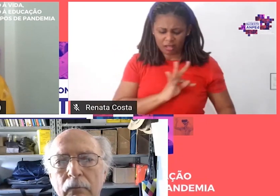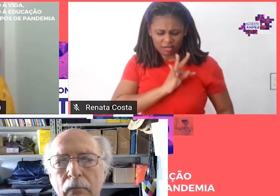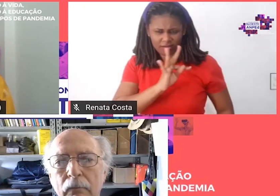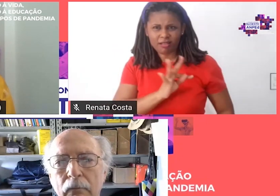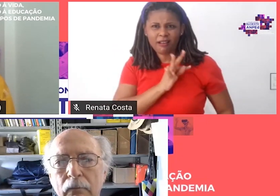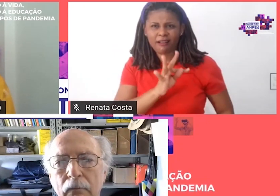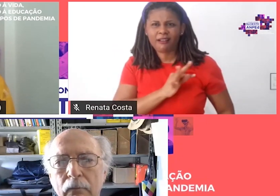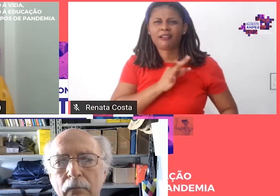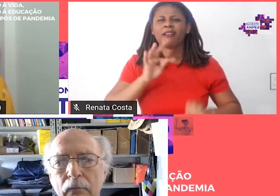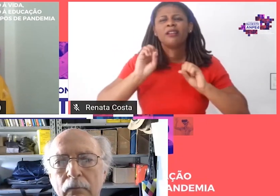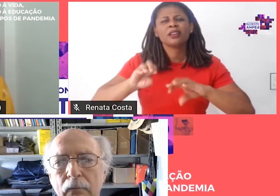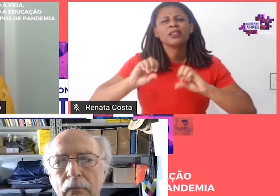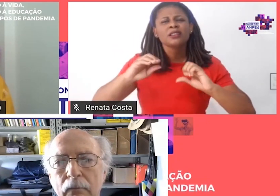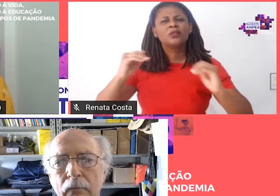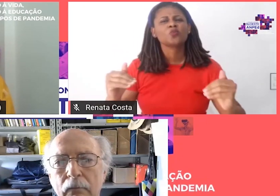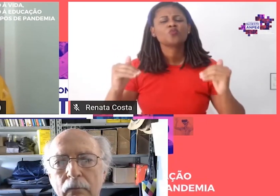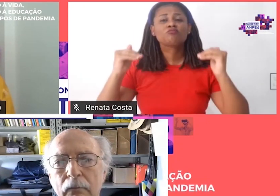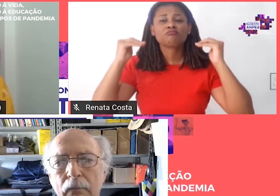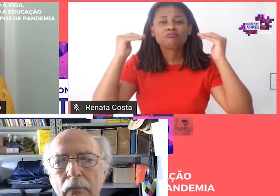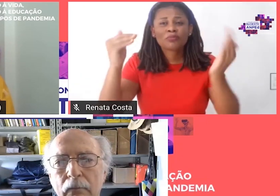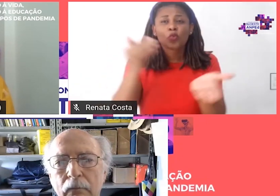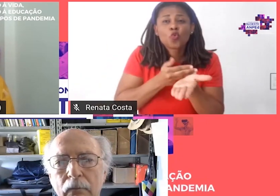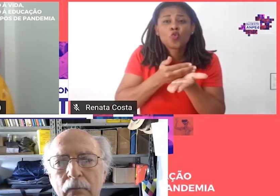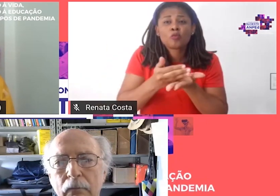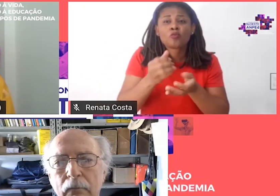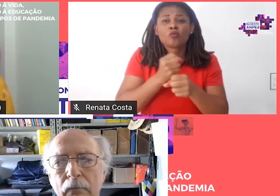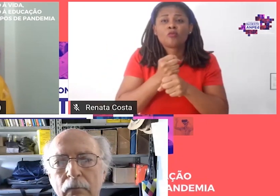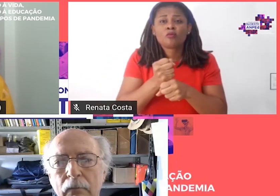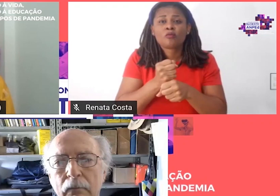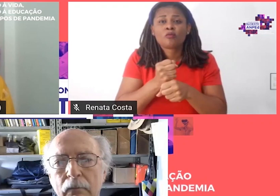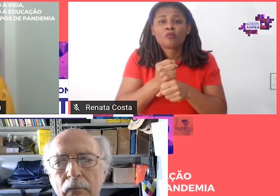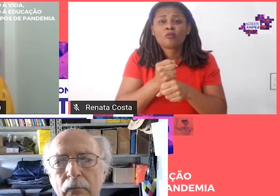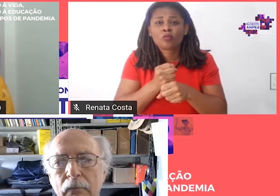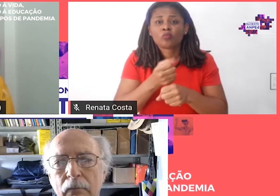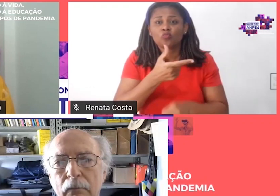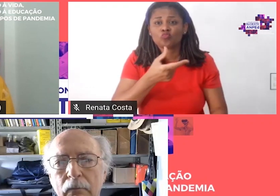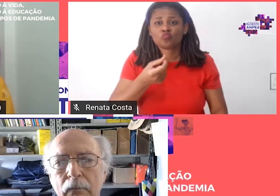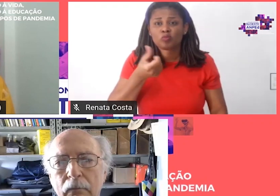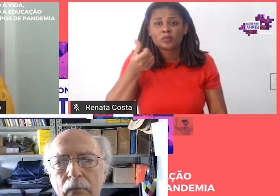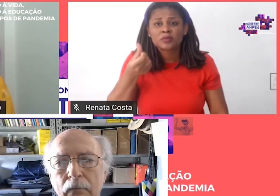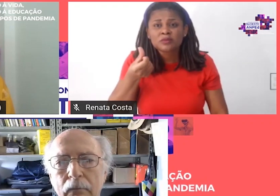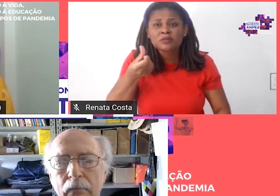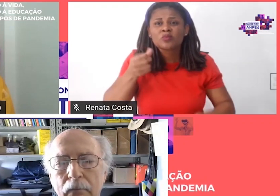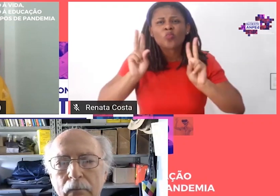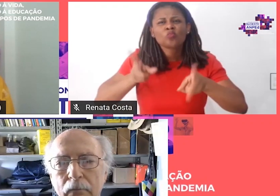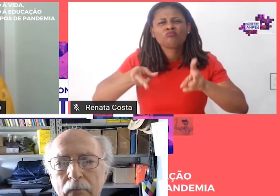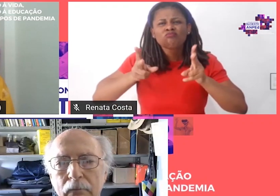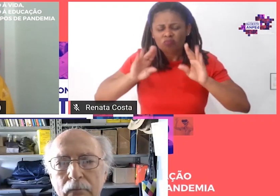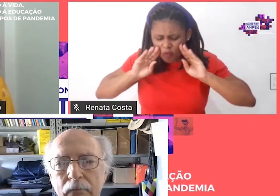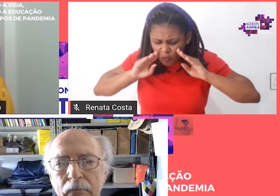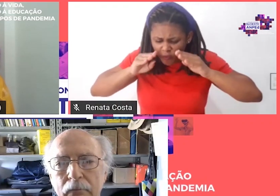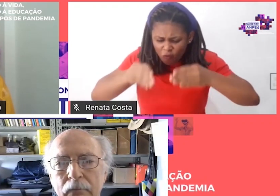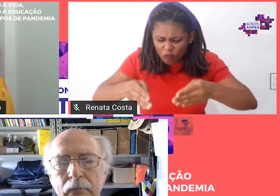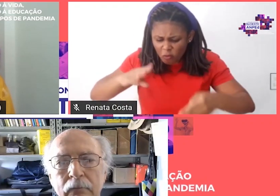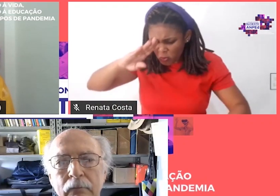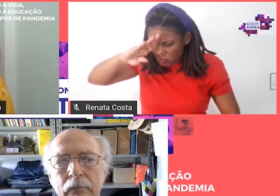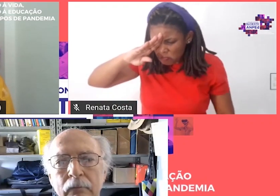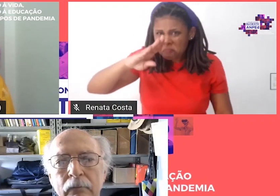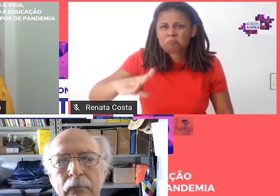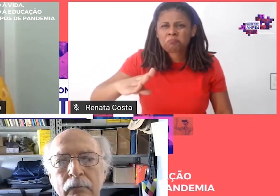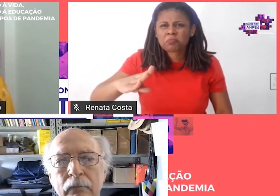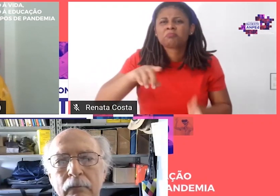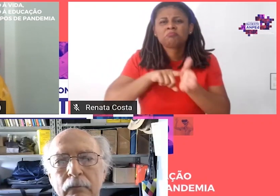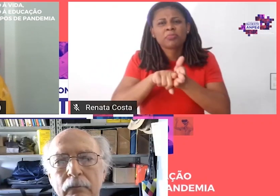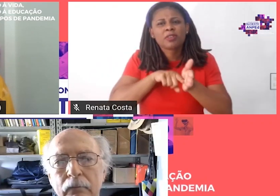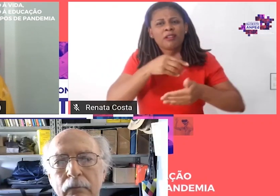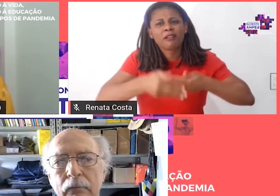2006, a laicidade do Estado constitui seu objeto principal de pesquisa. Em agosto